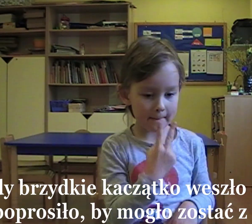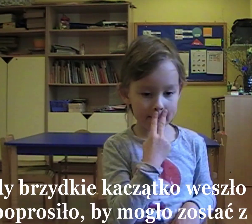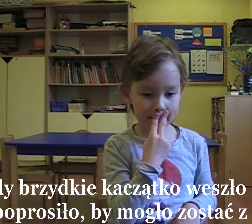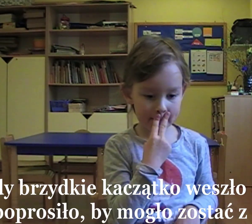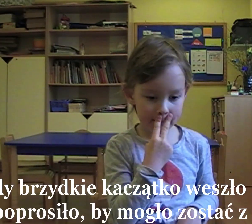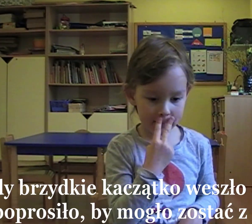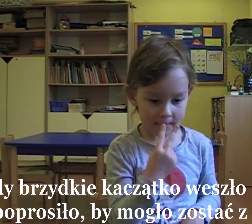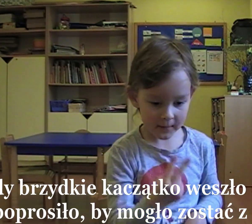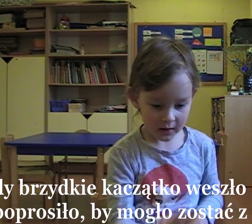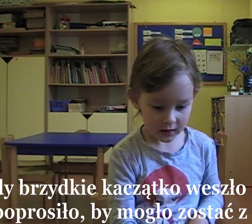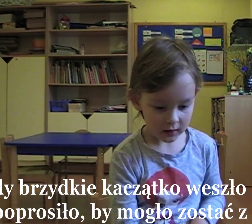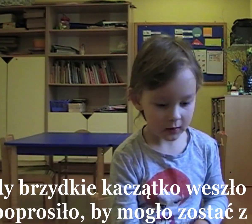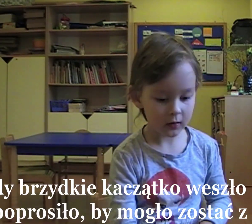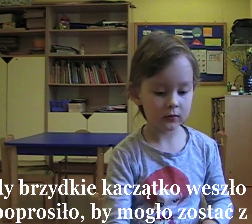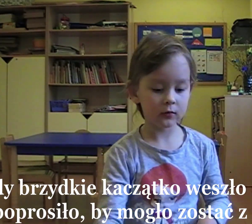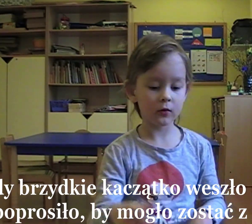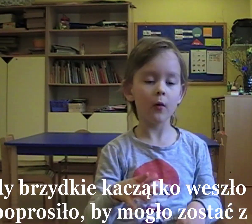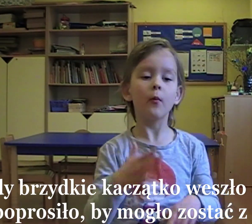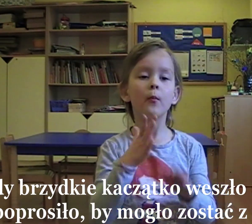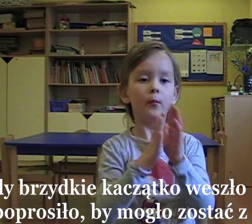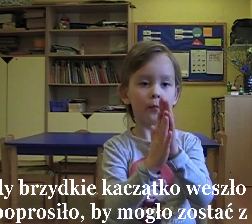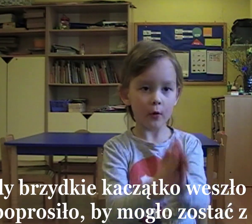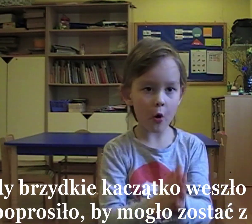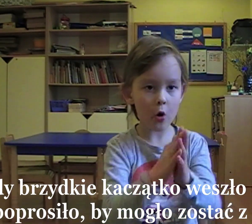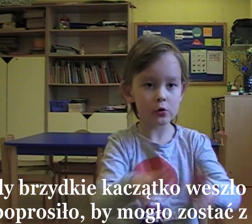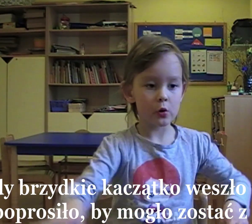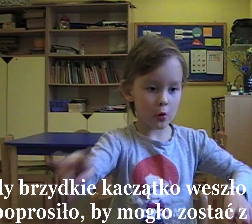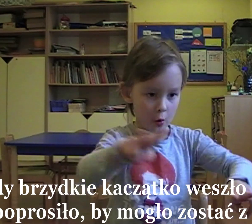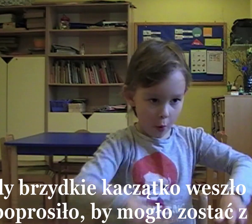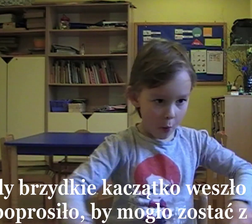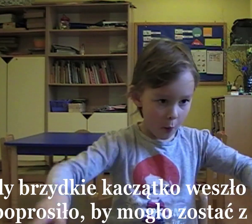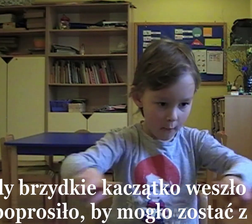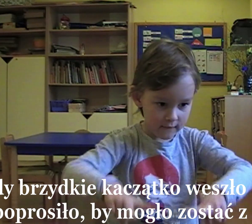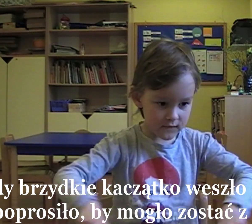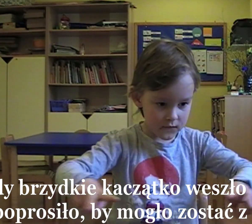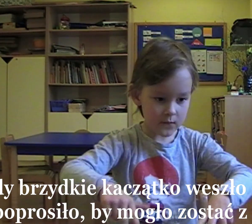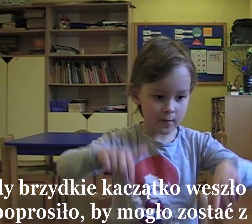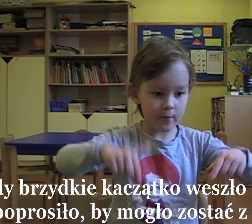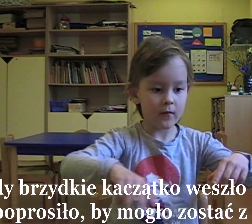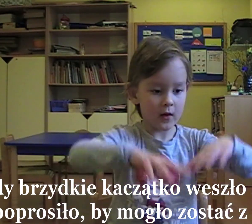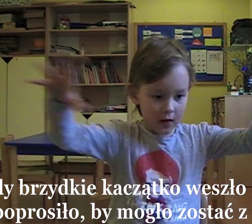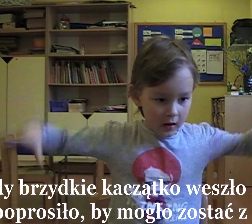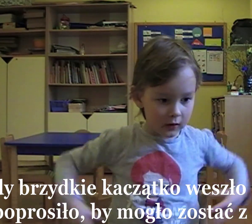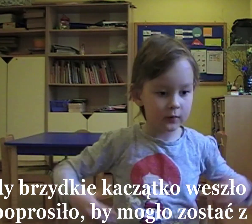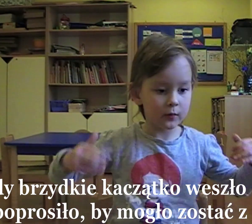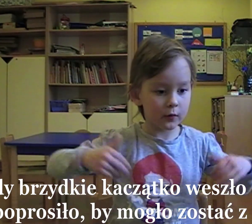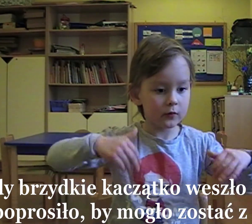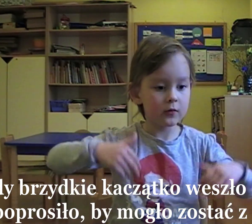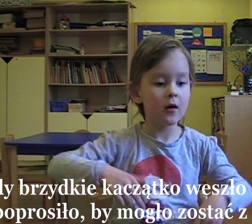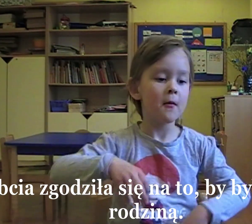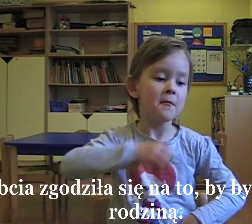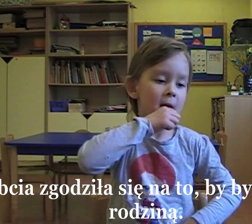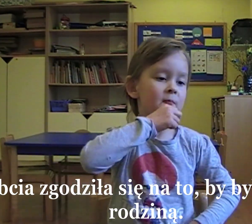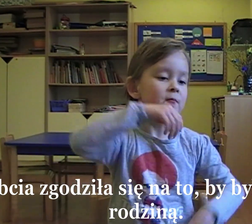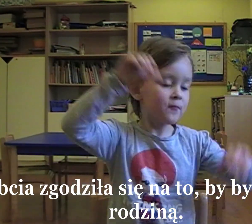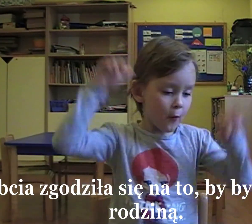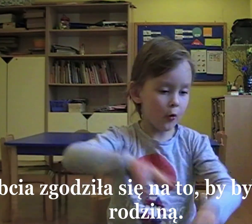Była tam też babcia. Kiedy brzydkie kaczątko weszło do domu, poprosiło, by mogło zostać z nimi.